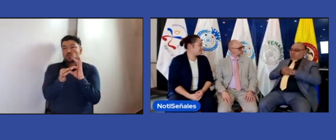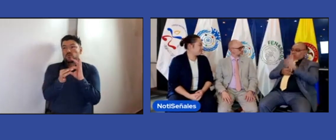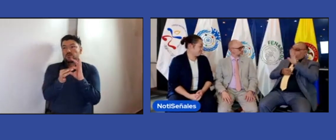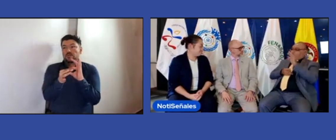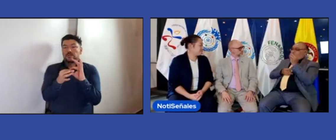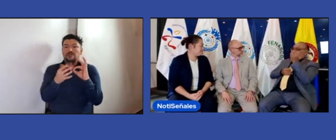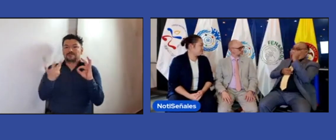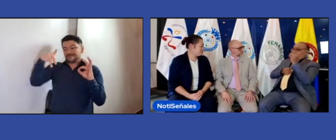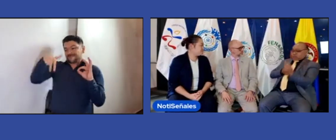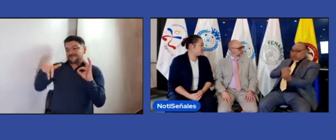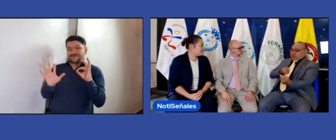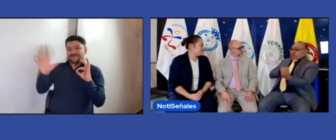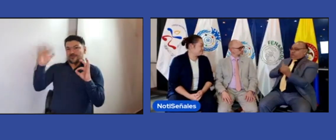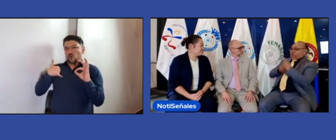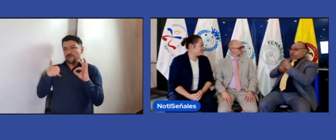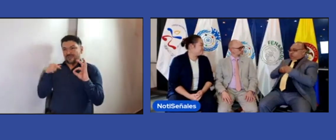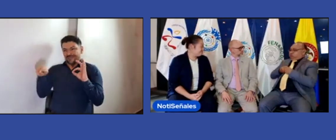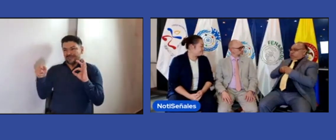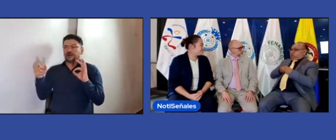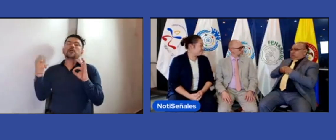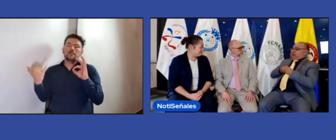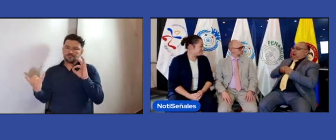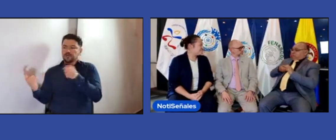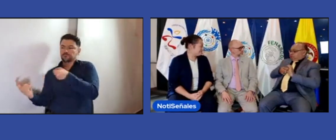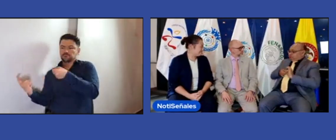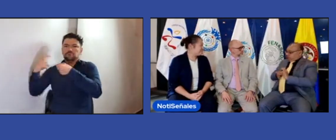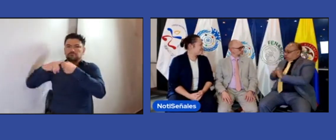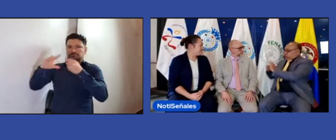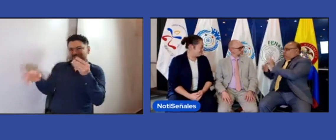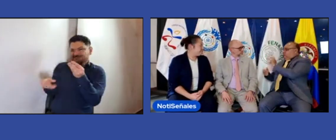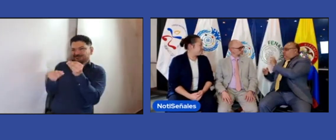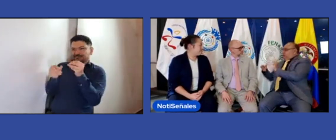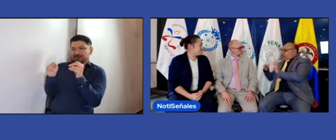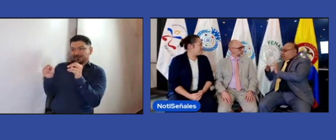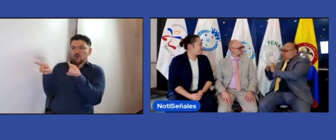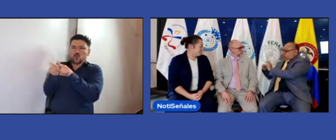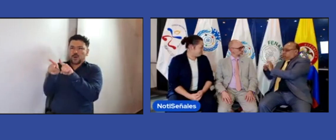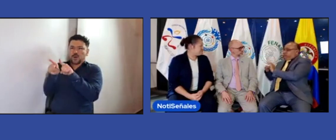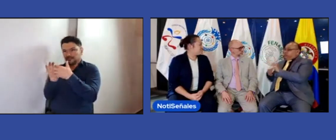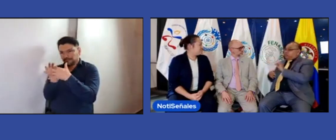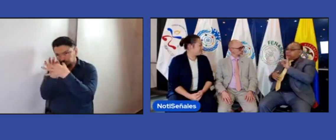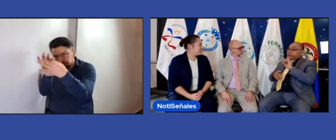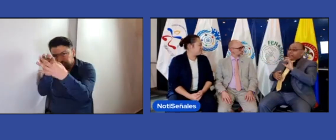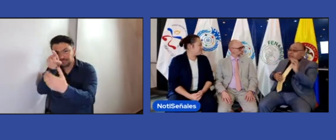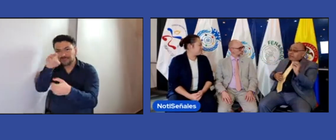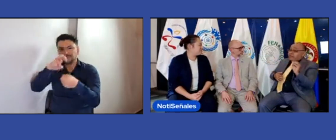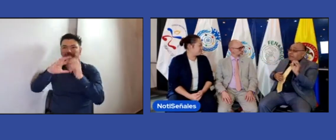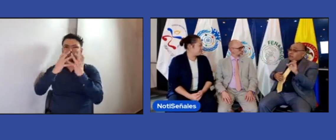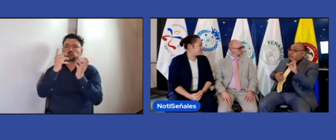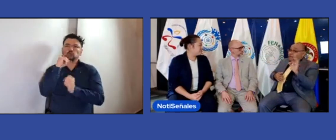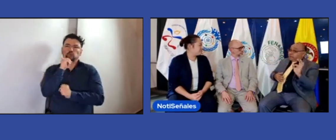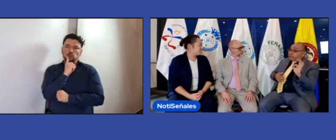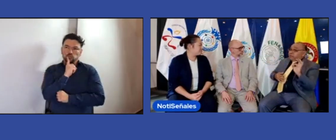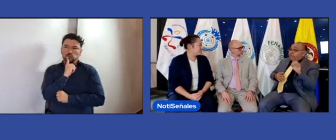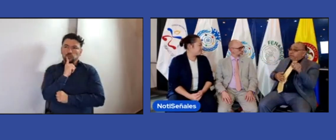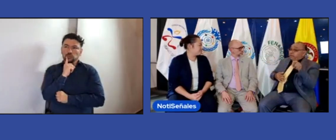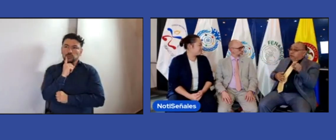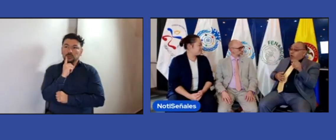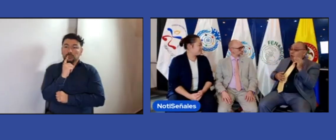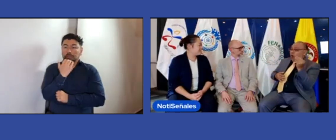Aquí en Colombia, desde FENASCOL, tenemos la sección de jóvenes también y que a su vez la federación está con la federación mundial.